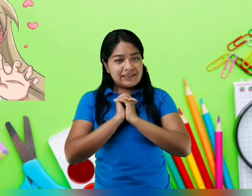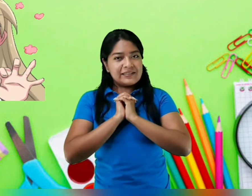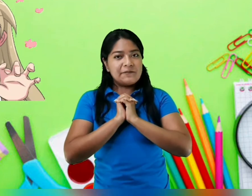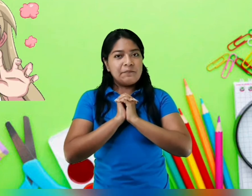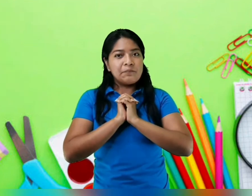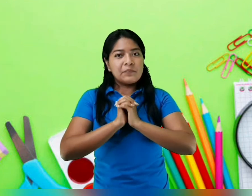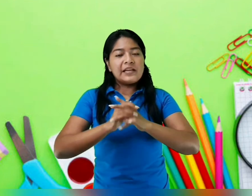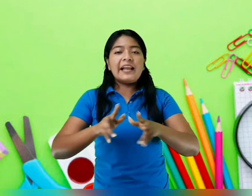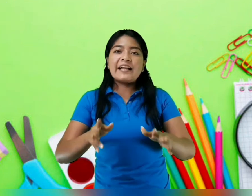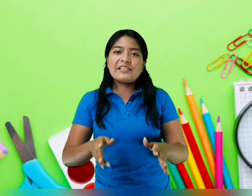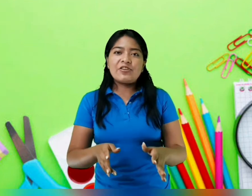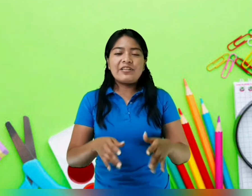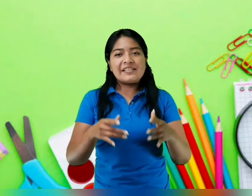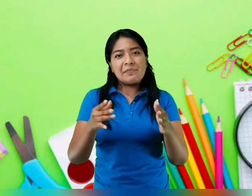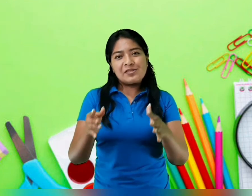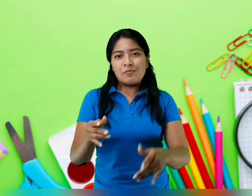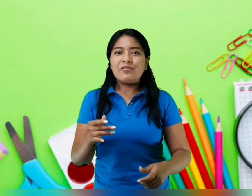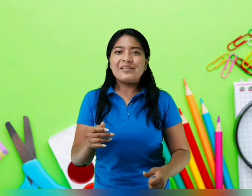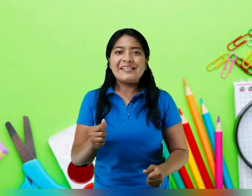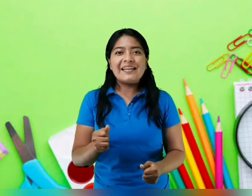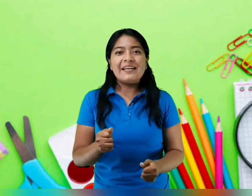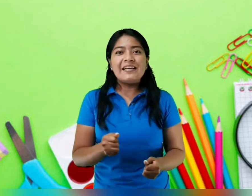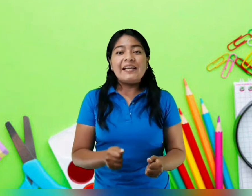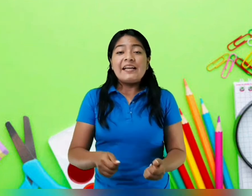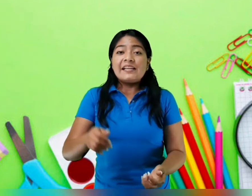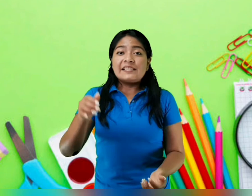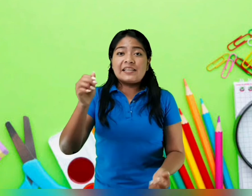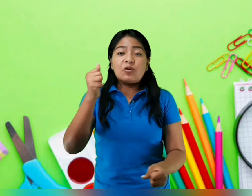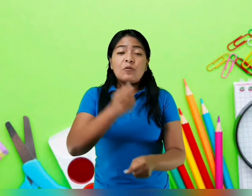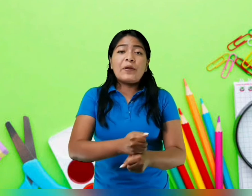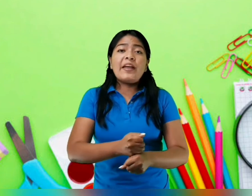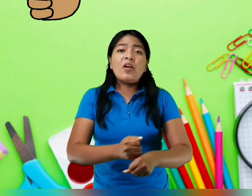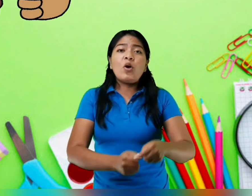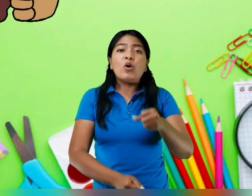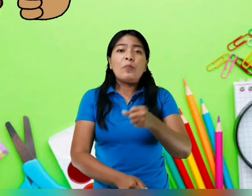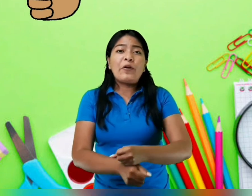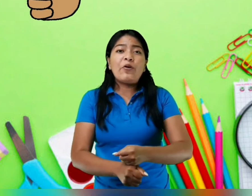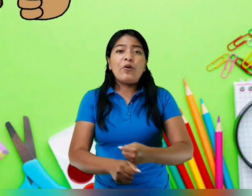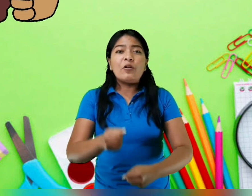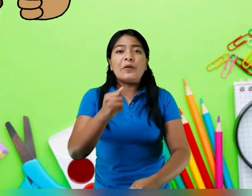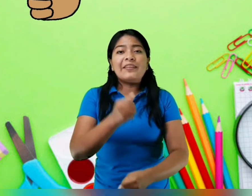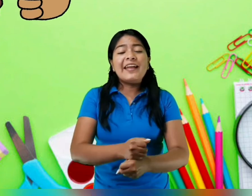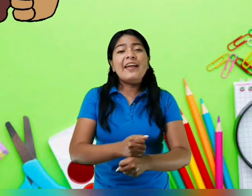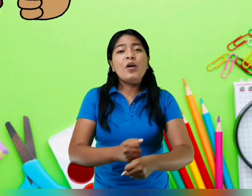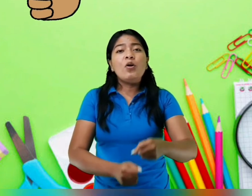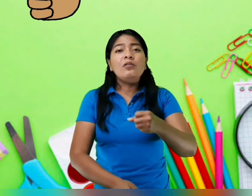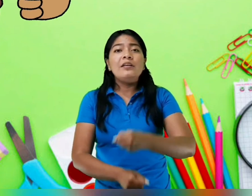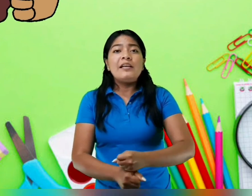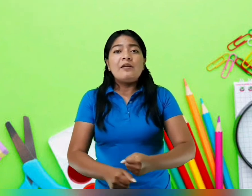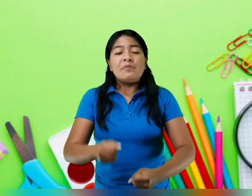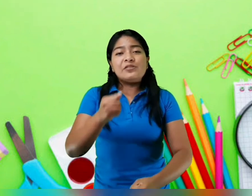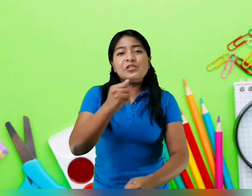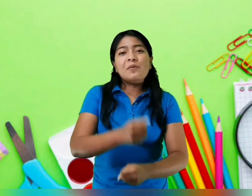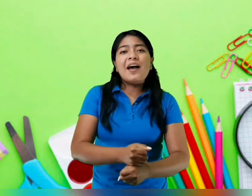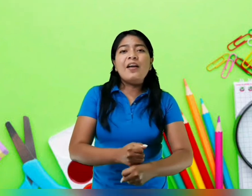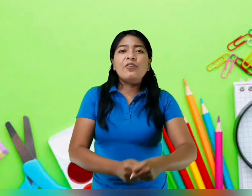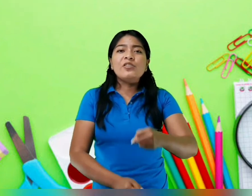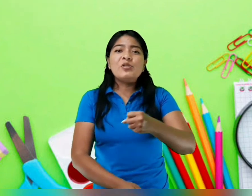atrás. Y la canción dice más o menos así. Si golpeo, golpeo, golpeteo. Mis dos manos